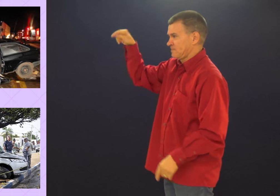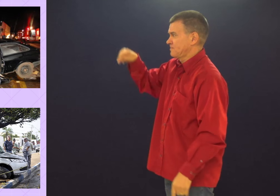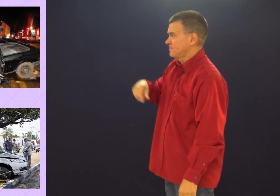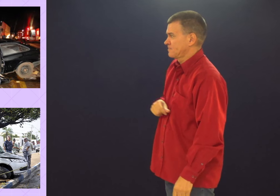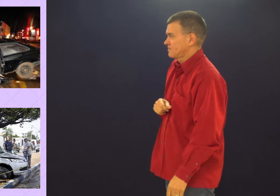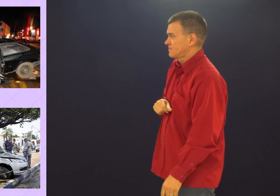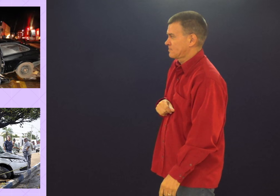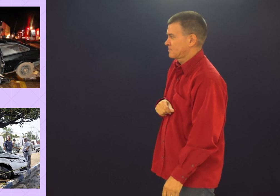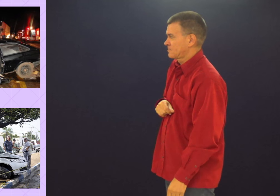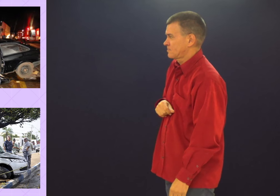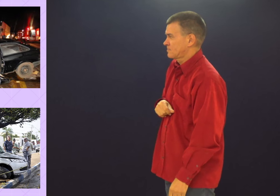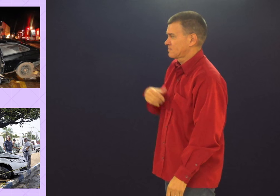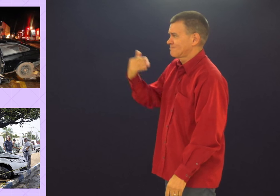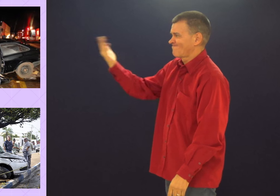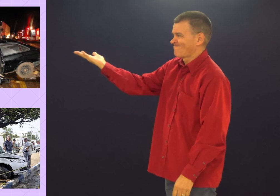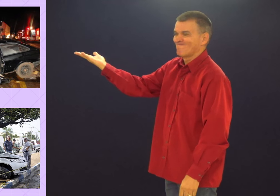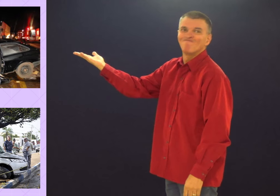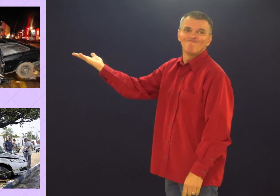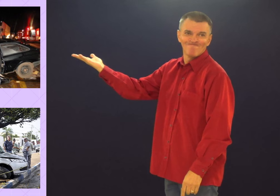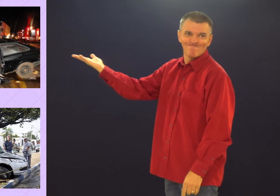Ever? Olha.